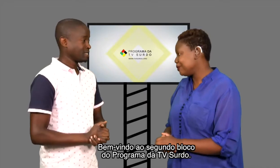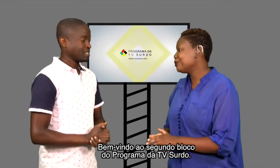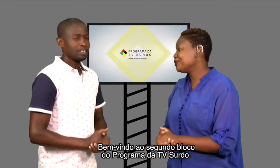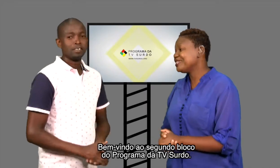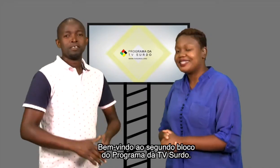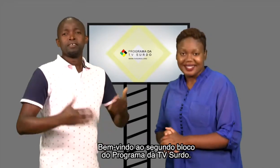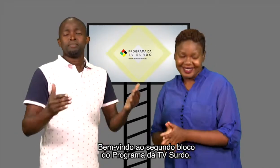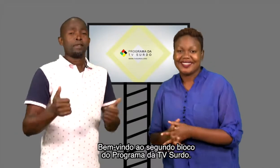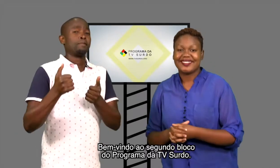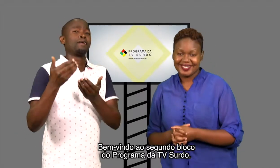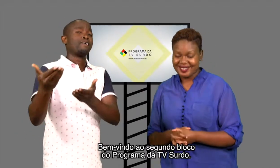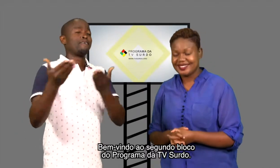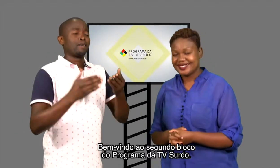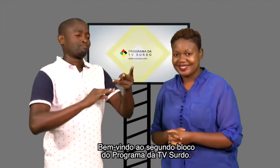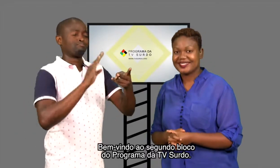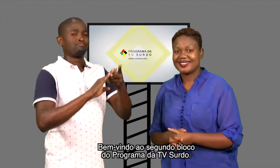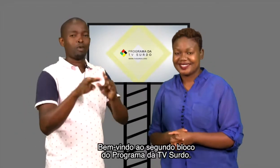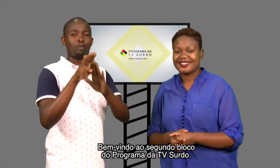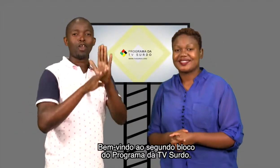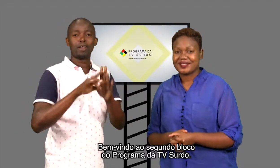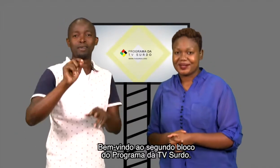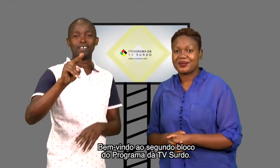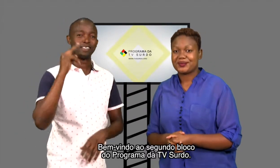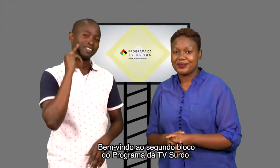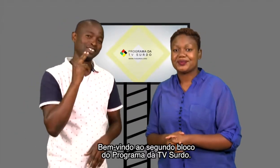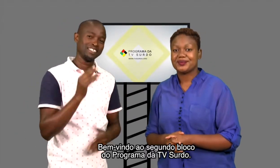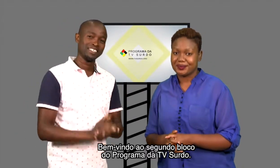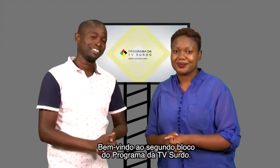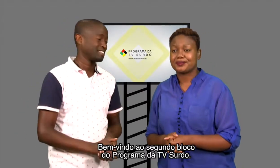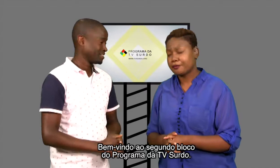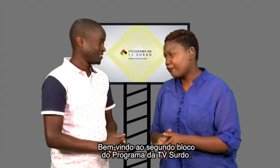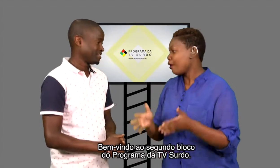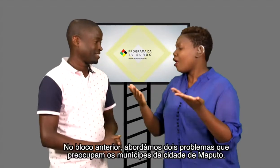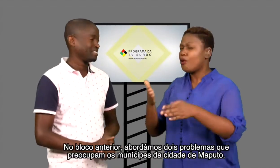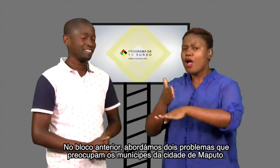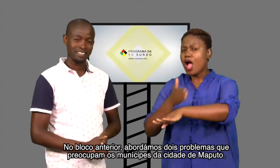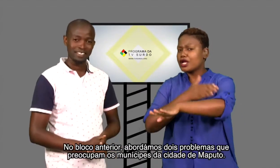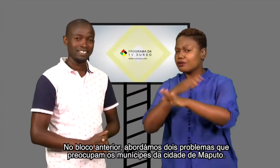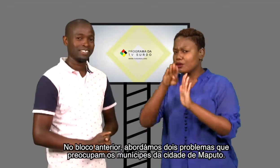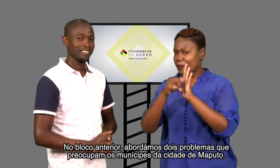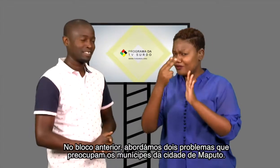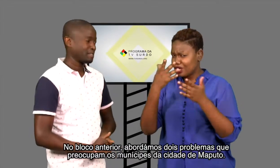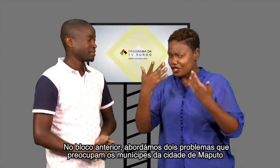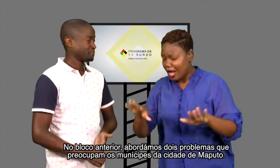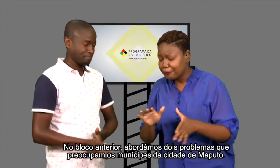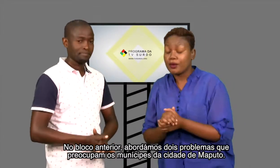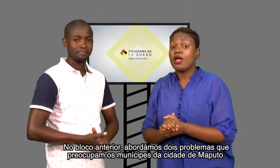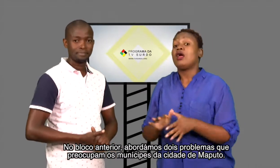Bem-vindo ao segundo bloco do programa da TV Surdo. No bloco anterior, abordamos